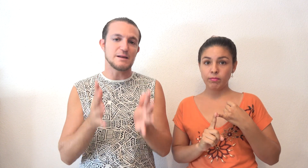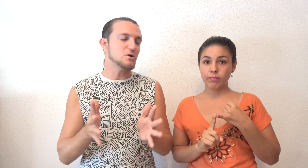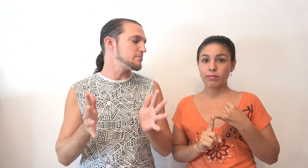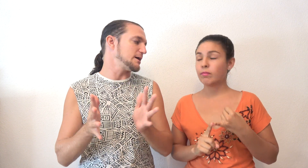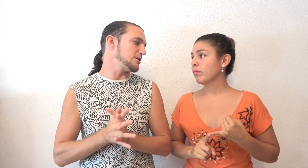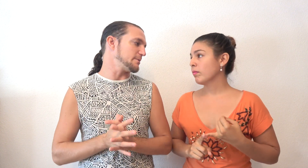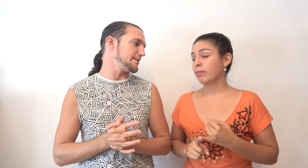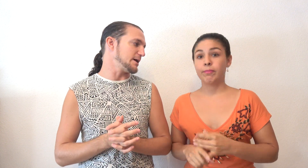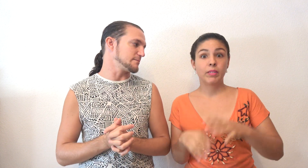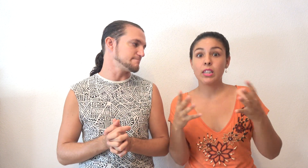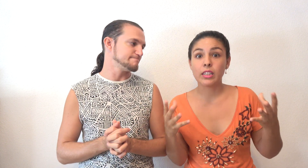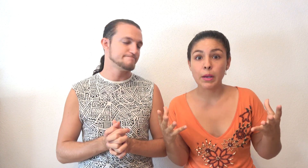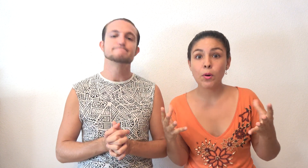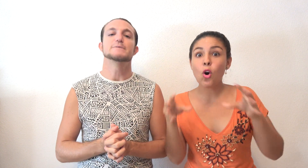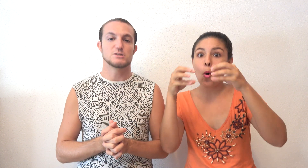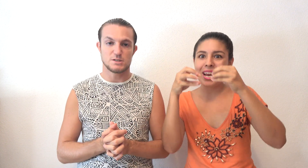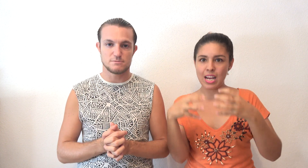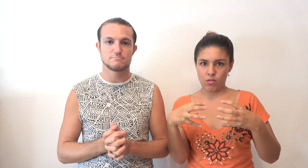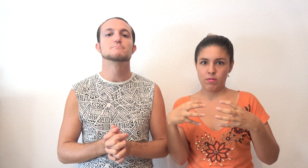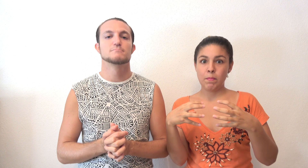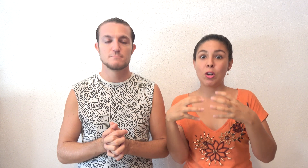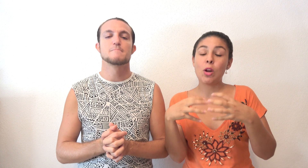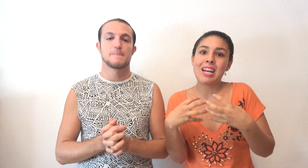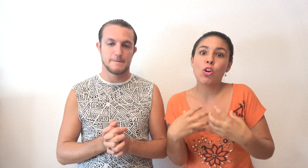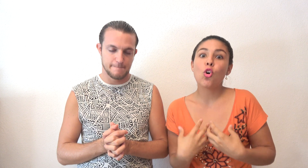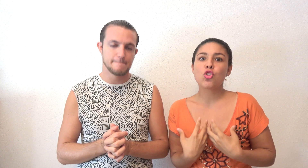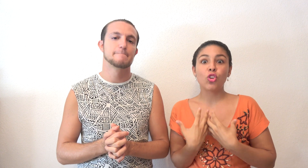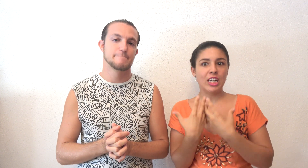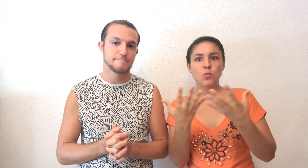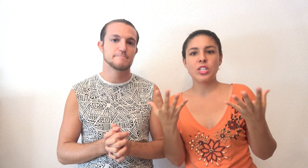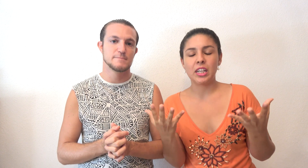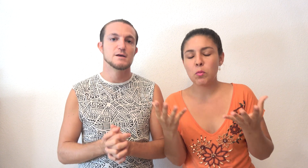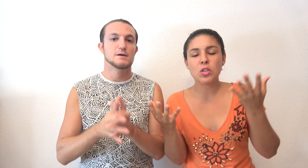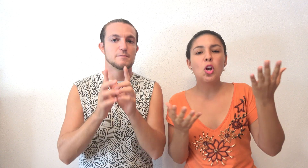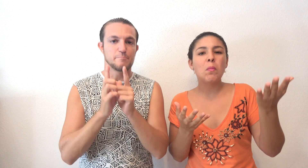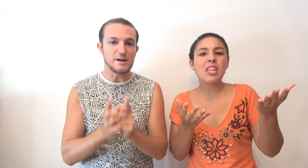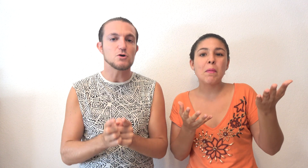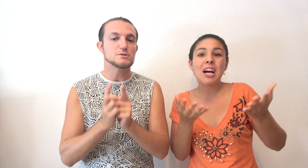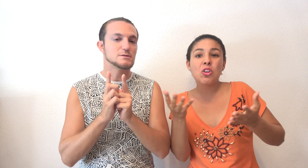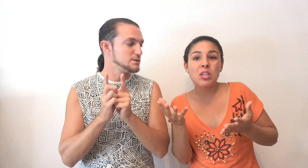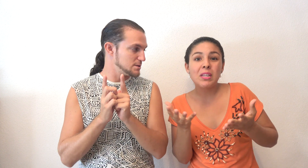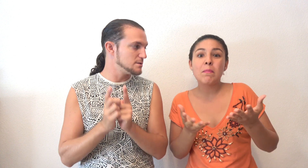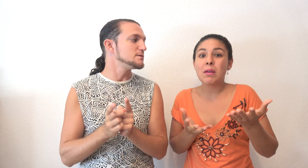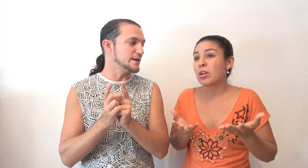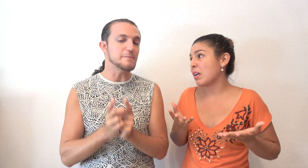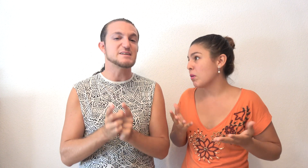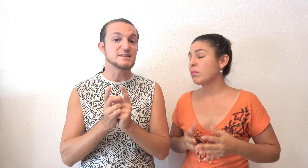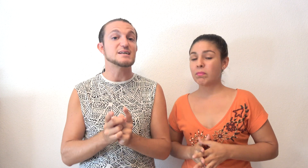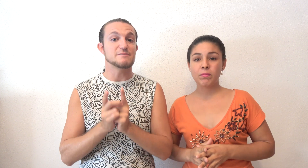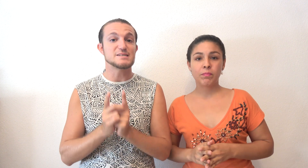la mejor época del año para viajar. Entre tiempo o verano. Pero claro, en verano os encontraréis mucha gente, pues los meses de mayo, septiembre... Tener presente que si vais